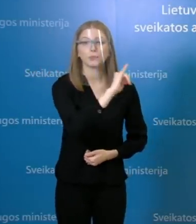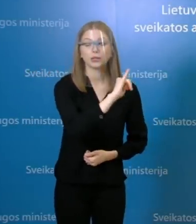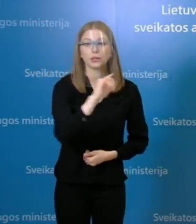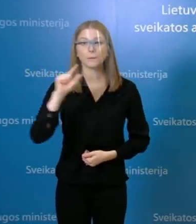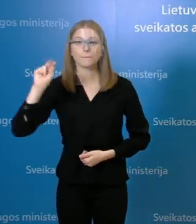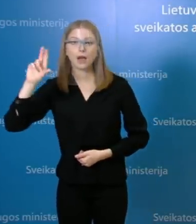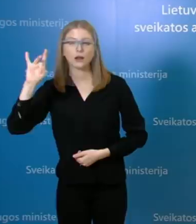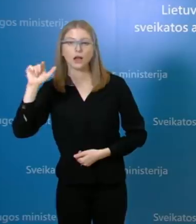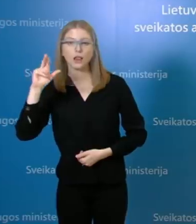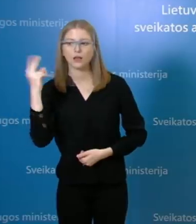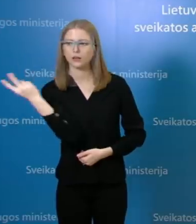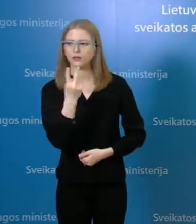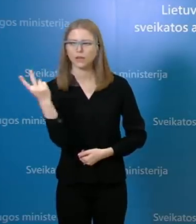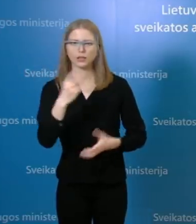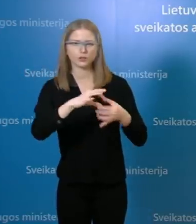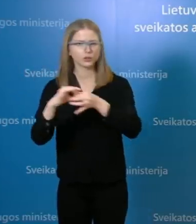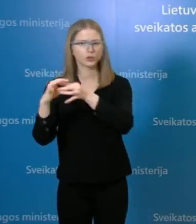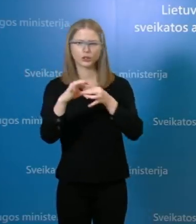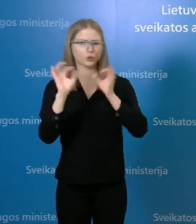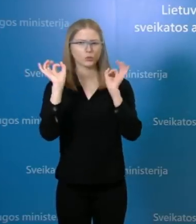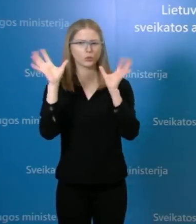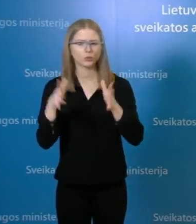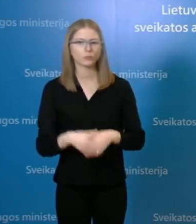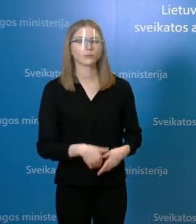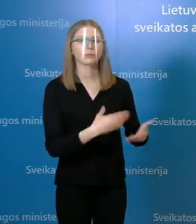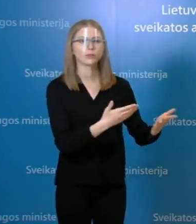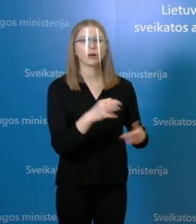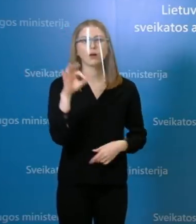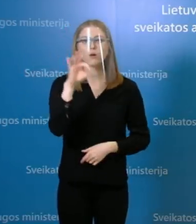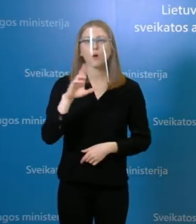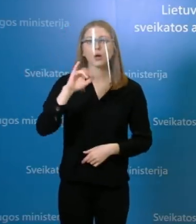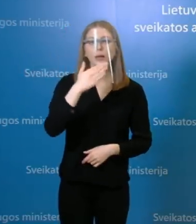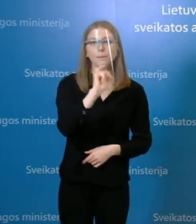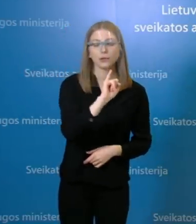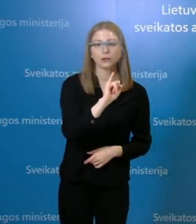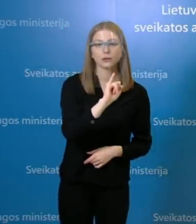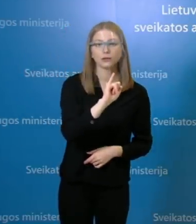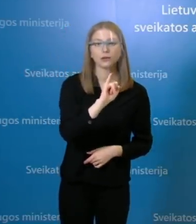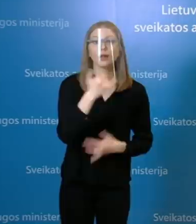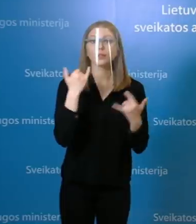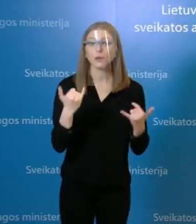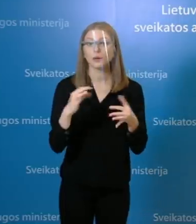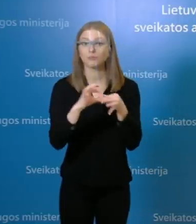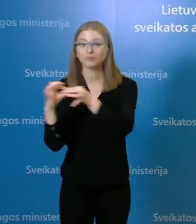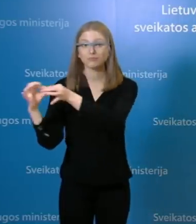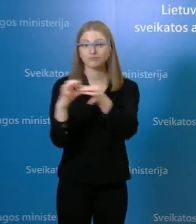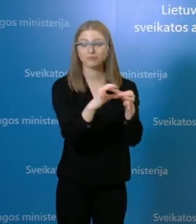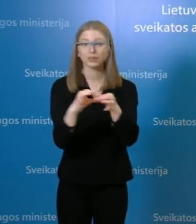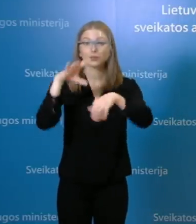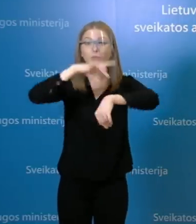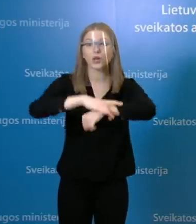sutrantu, nesusisėjo? Dėl Rimi, tai iš karto norėčiau patikslinti, kad kol kas nesusisėjo. Mūsų kol kas yra